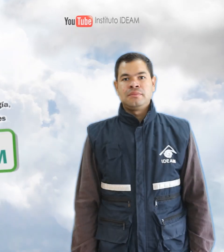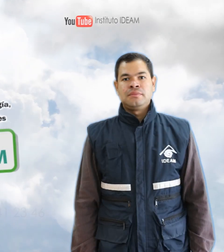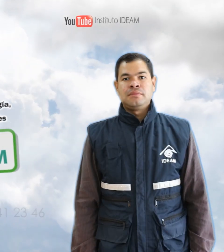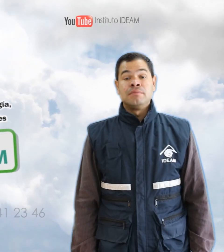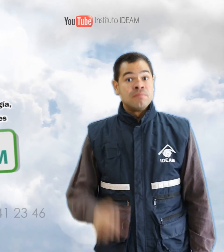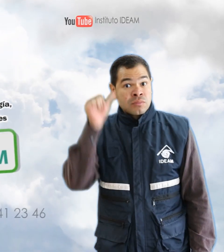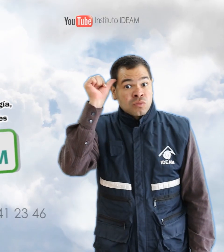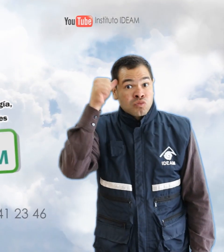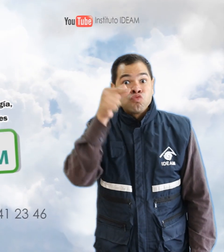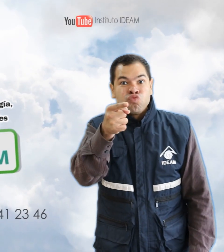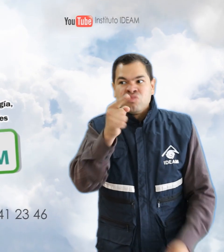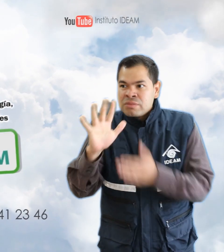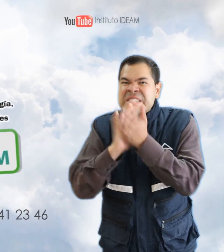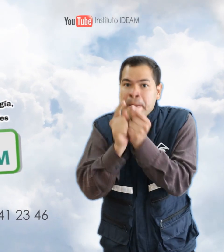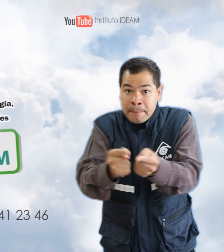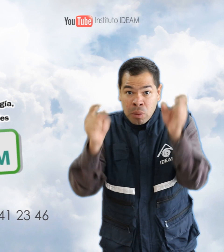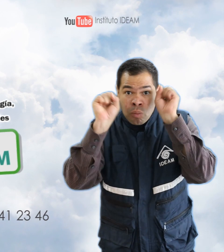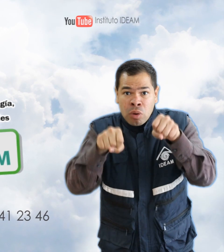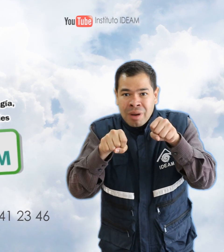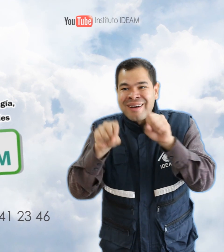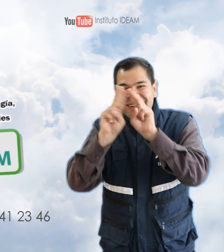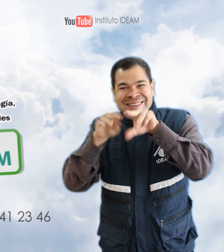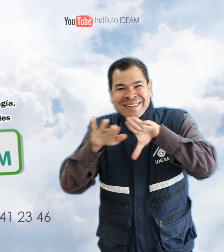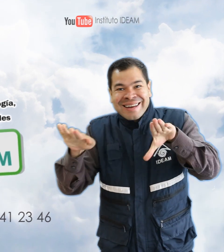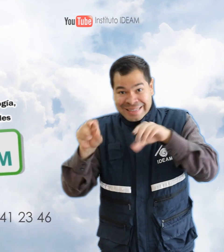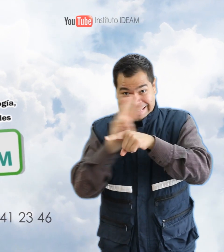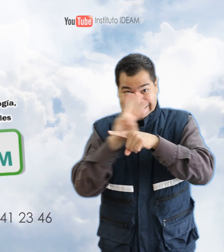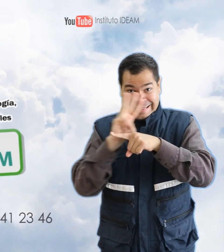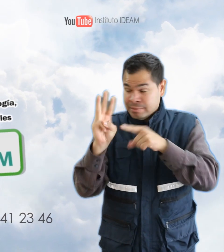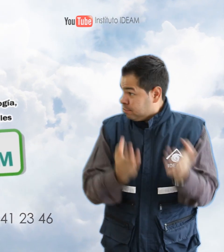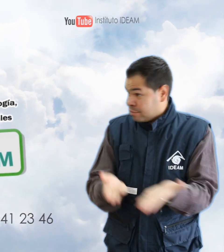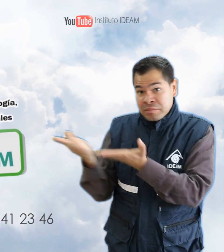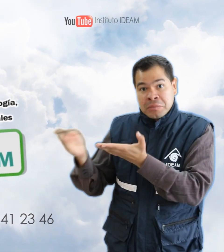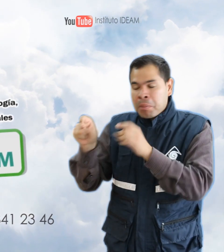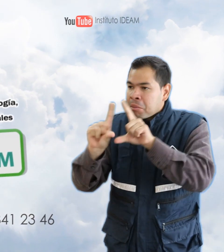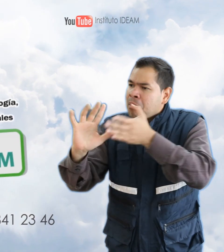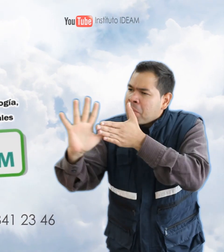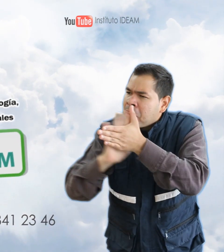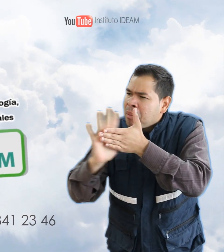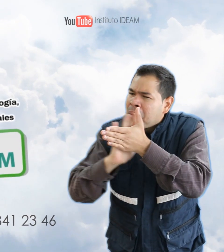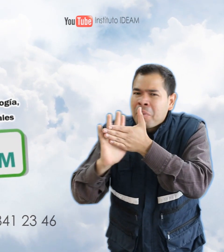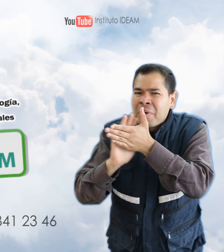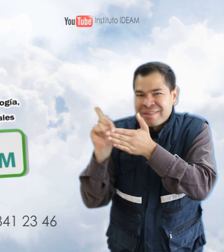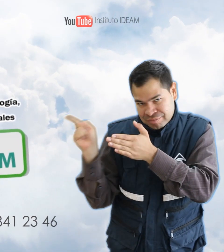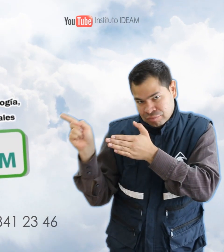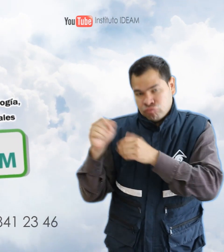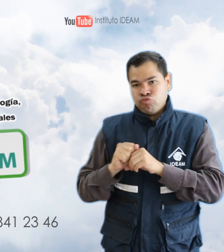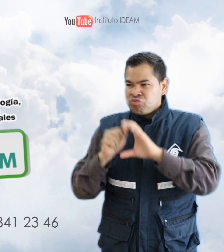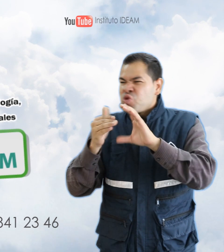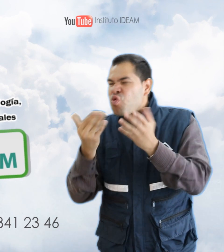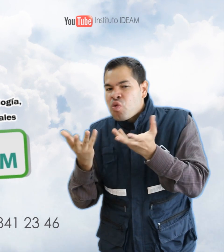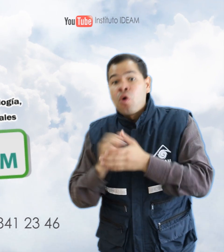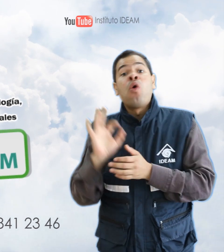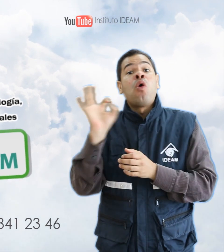Recuerden que para mayor información pueden visitarnos en nuestra página web www.ideam.gov.co o